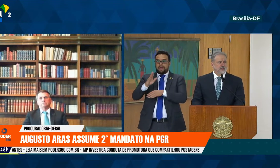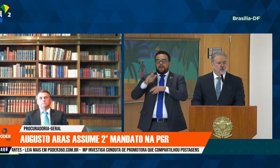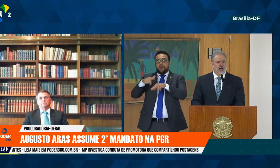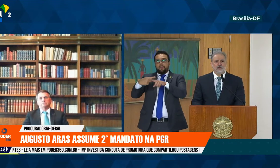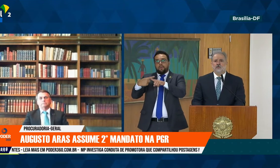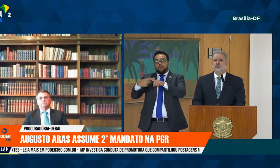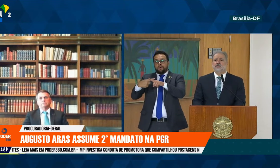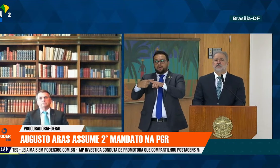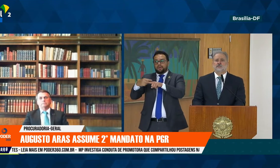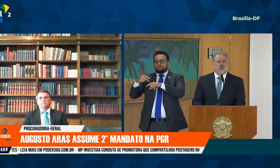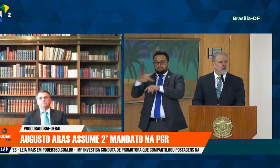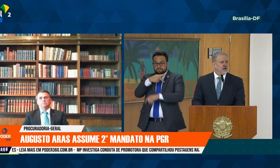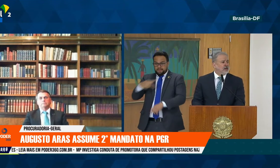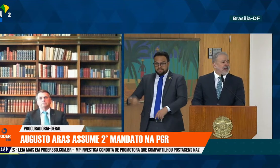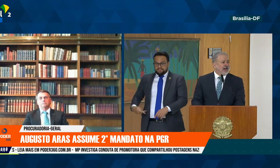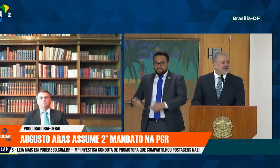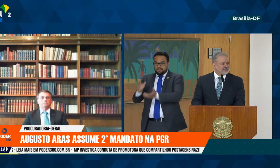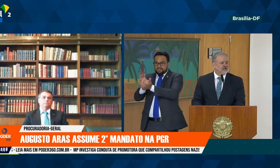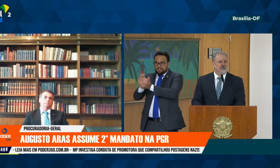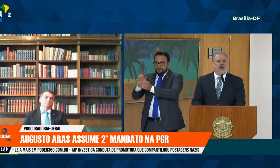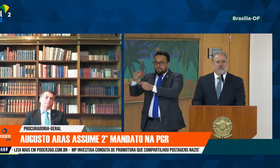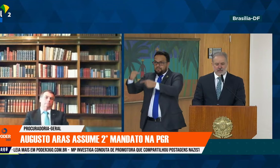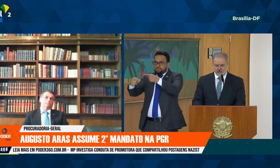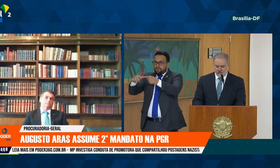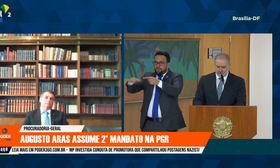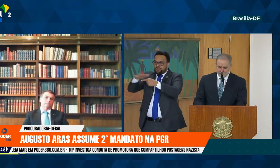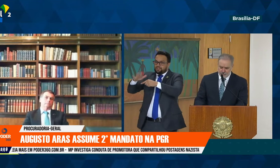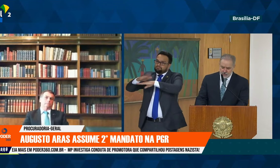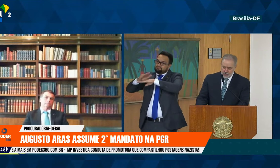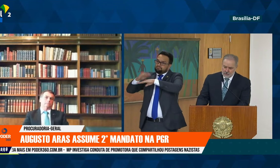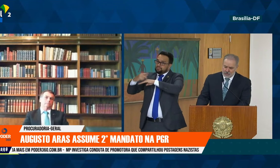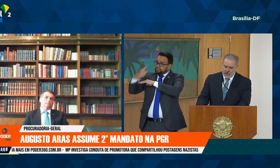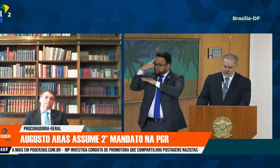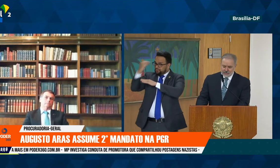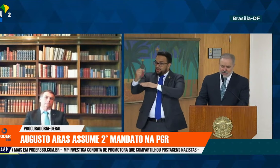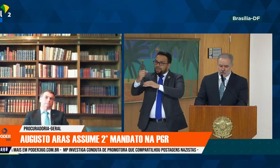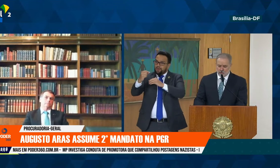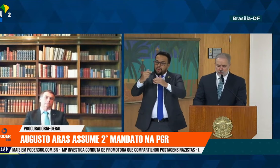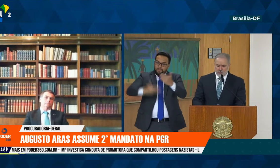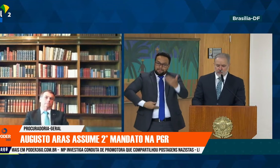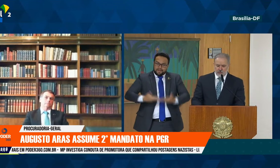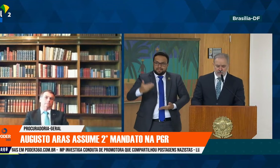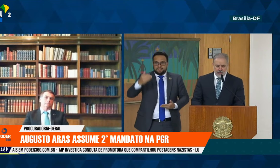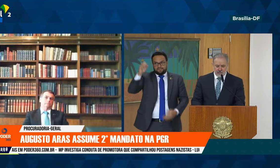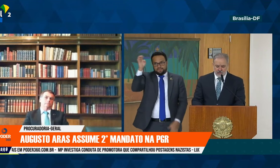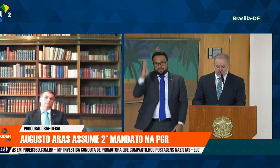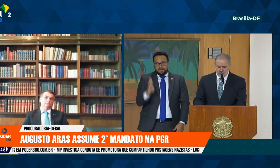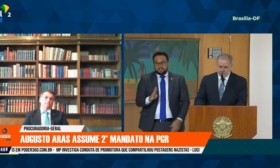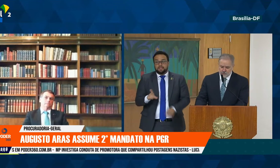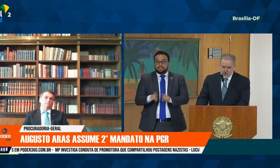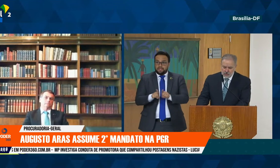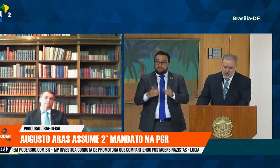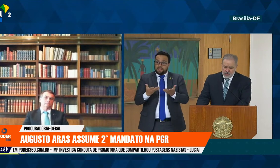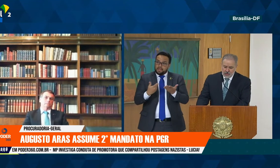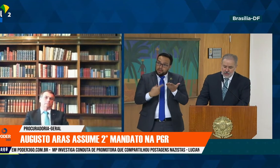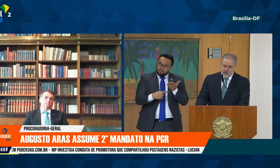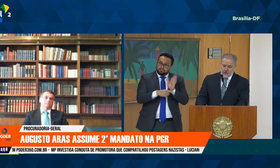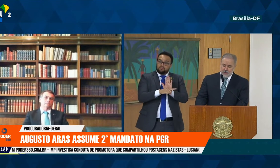nesses quadros que se dispõem a servir à pátria. Mas quero contribuir também dizendo